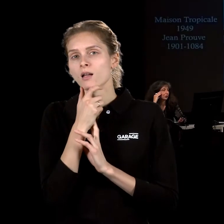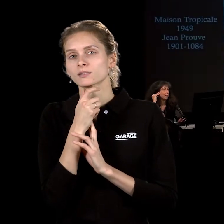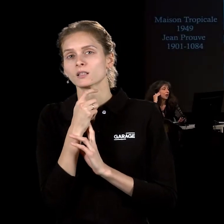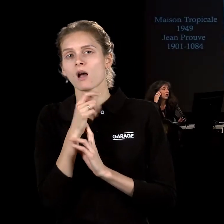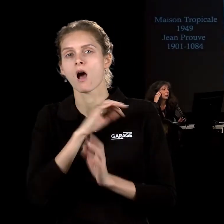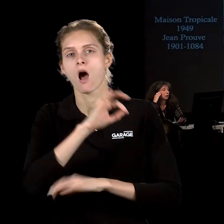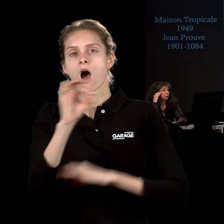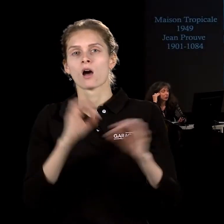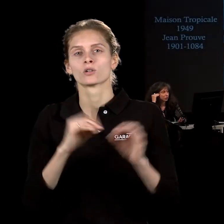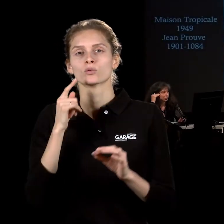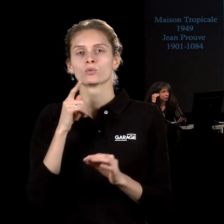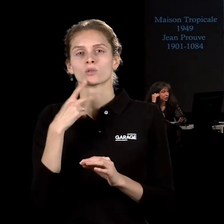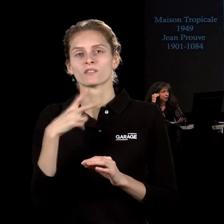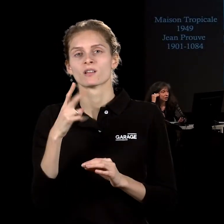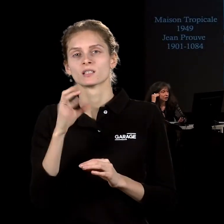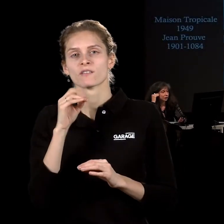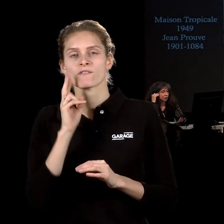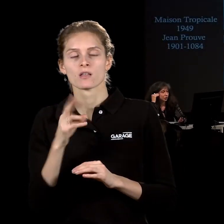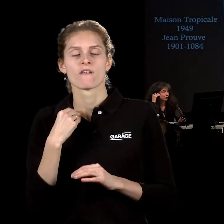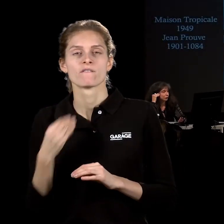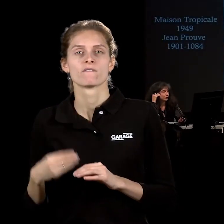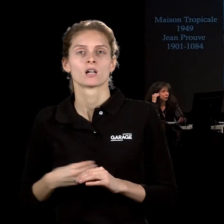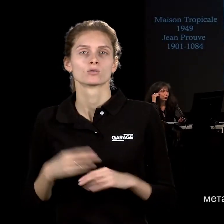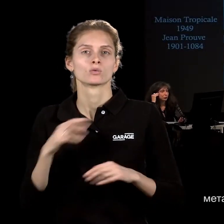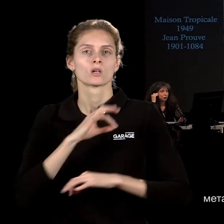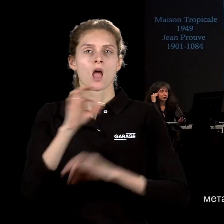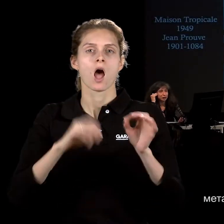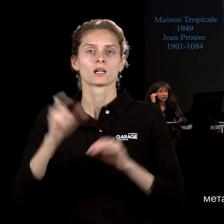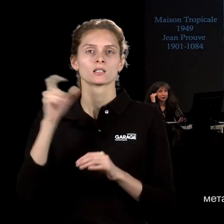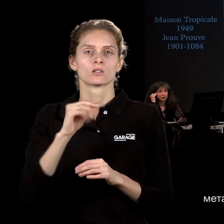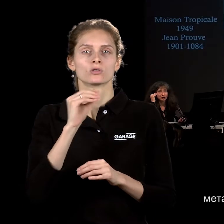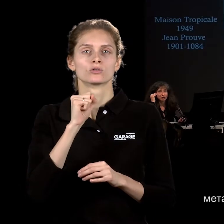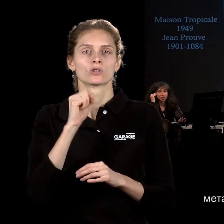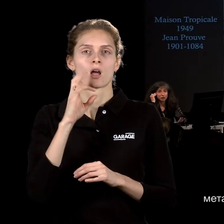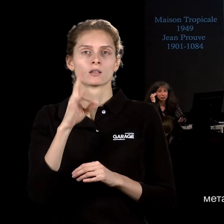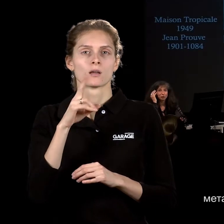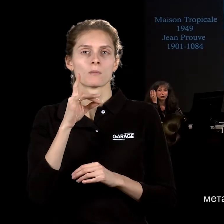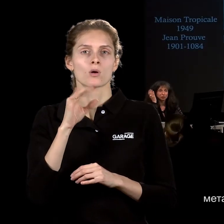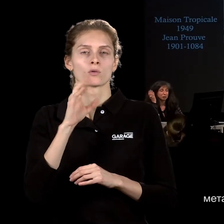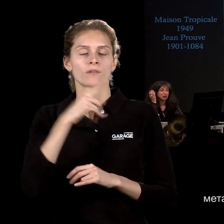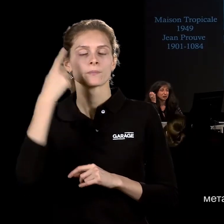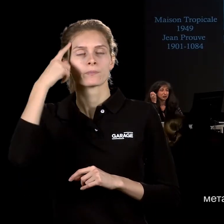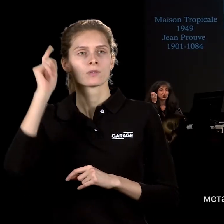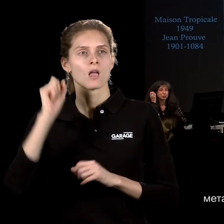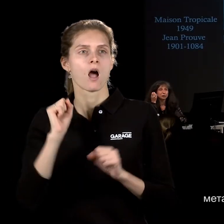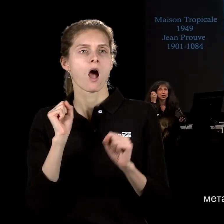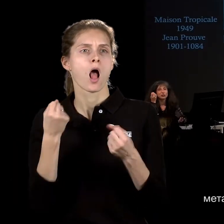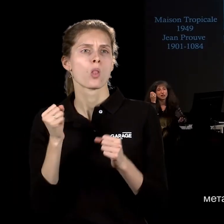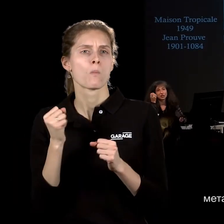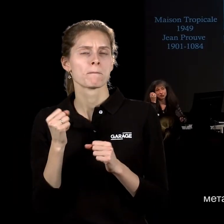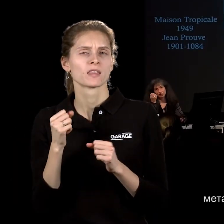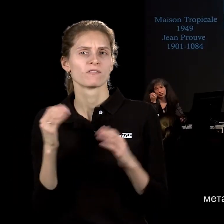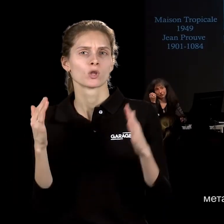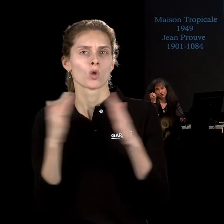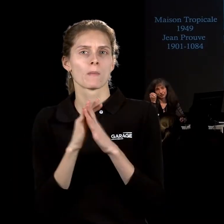века, французский архитектор Жан Прове, придумавший модели алюминиевых, по-моему, металлических домов для